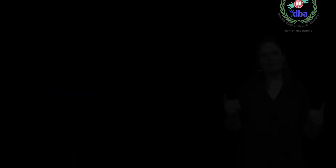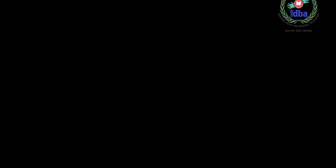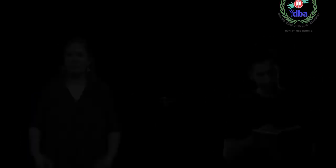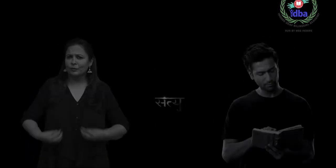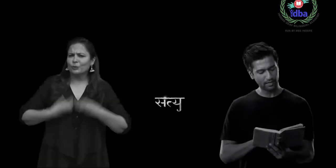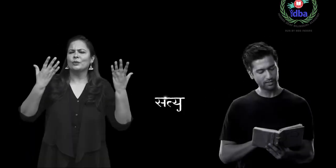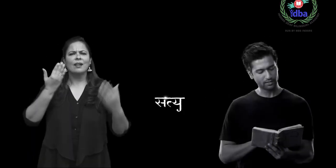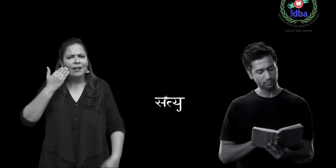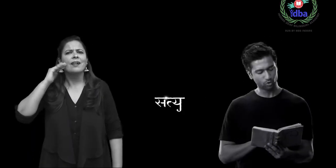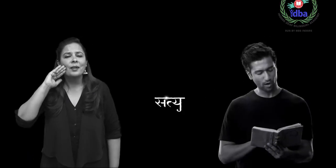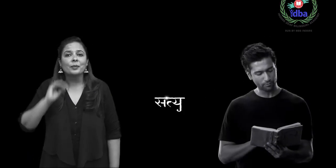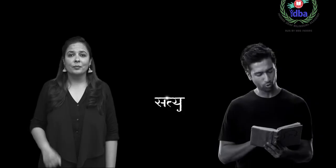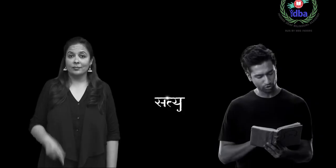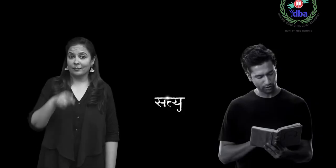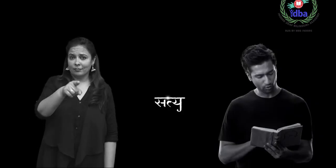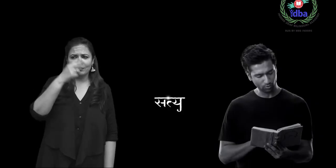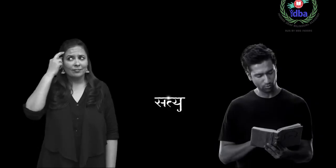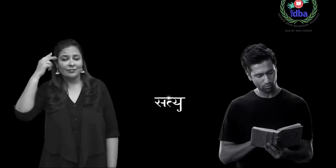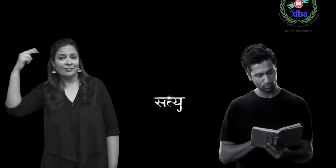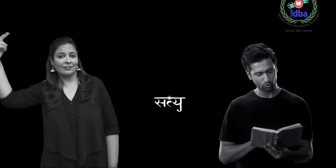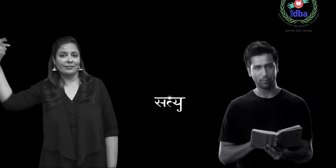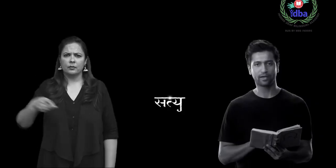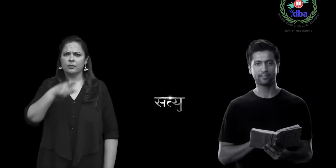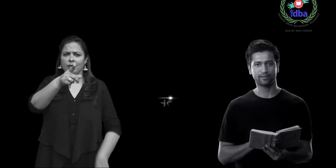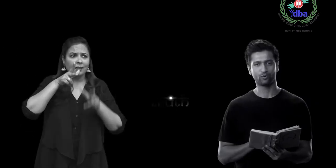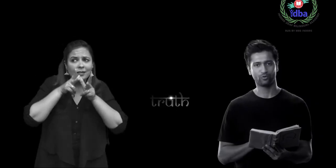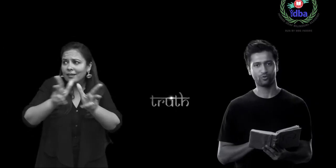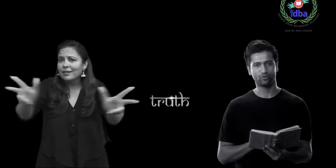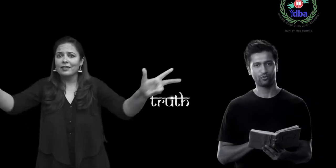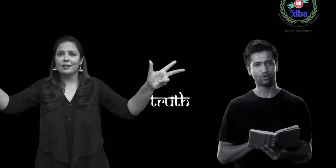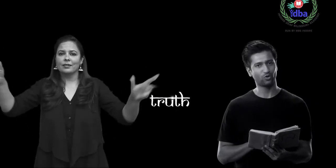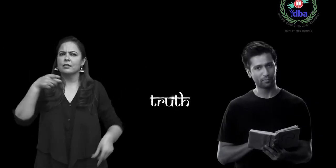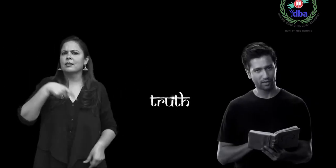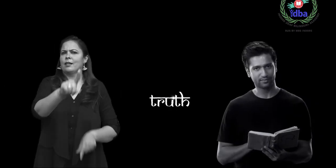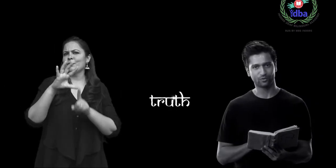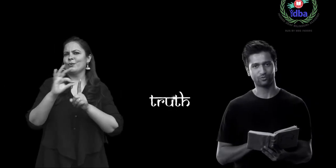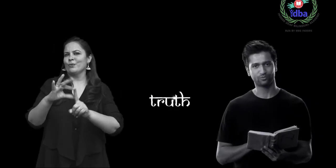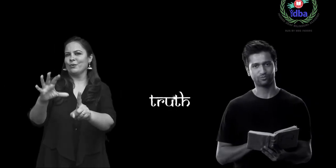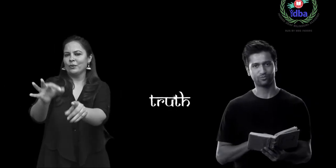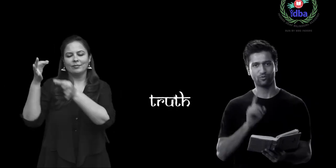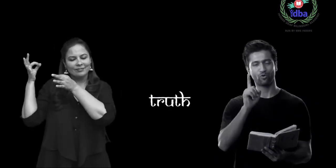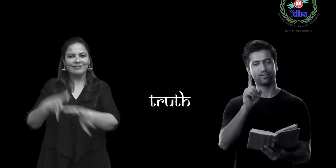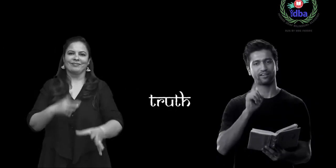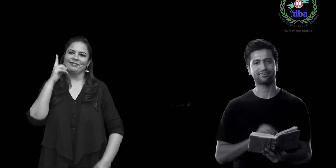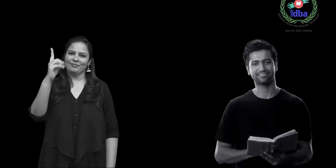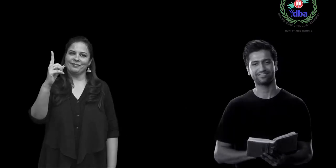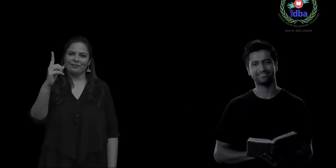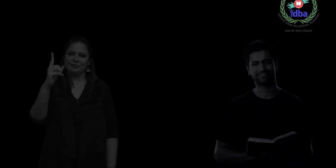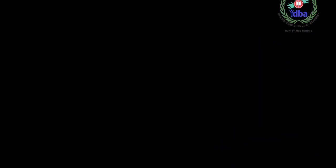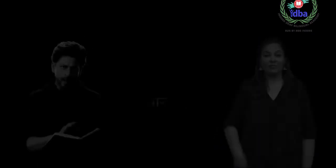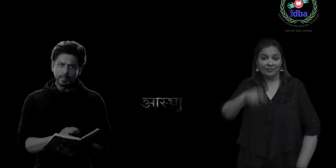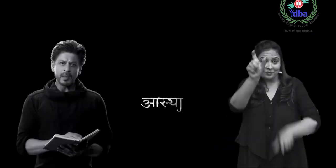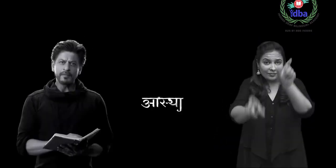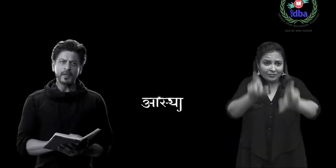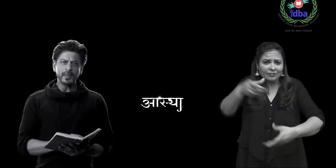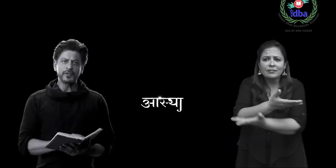ہے خوشی تب ملے گی جب جو آپ سوچتے ہو جو آپ کہتے ہو اور جو آپ کرتے ہو وہ ایک ہے